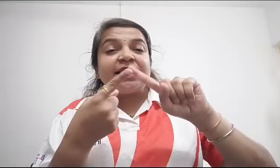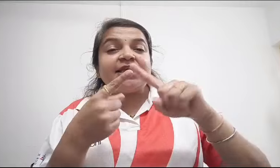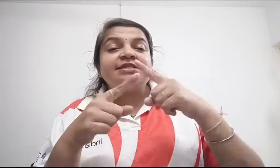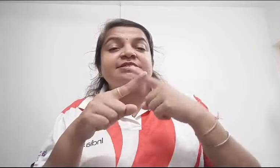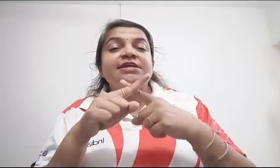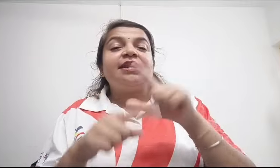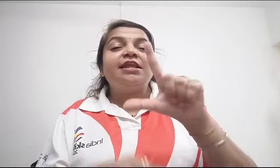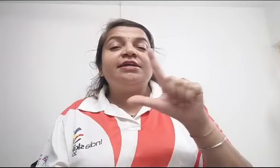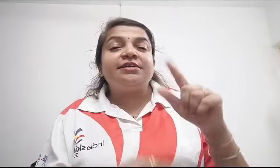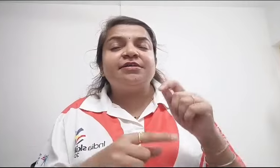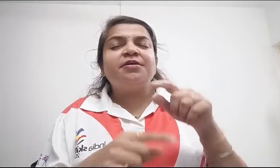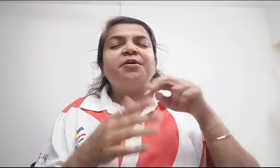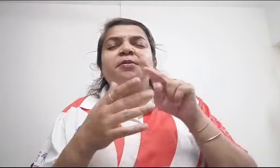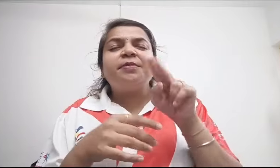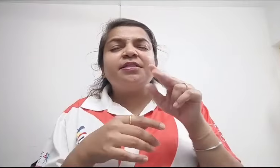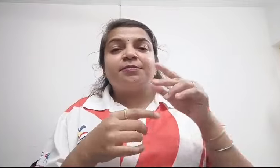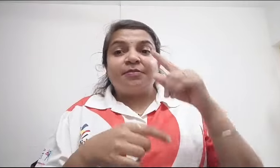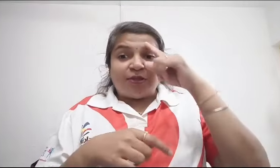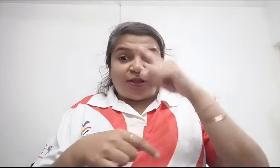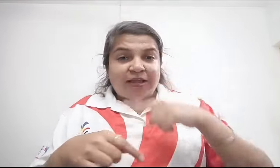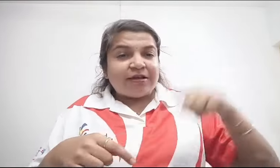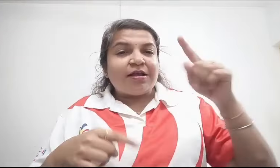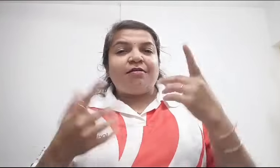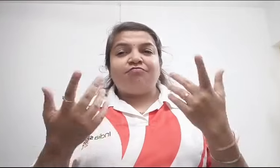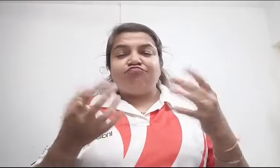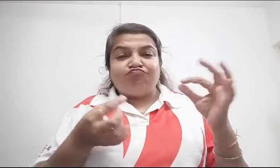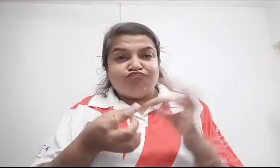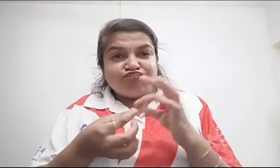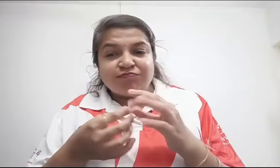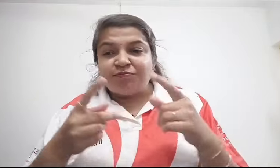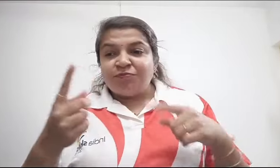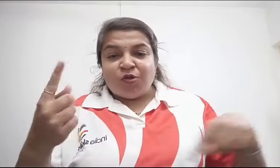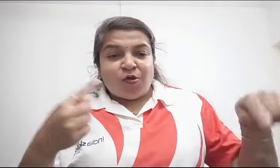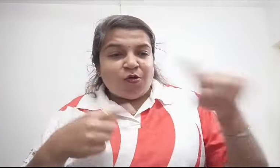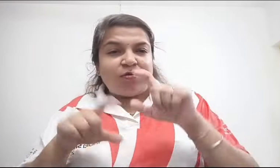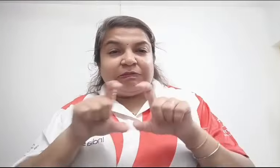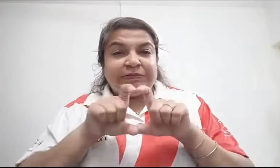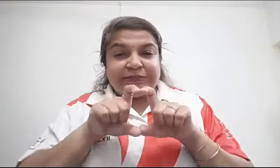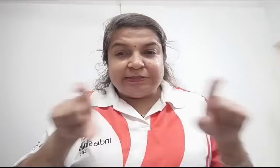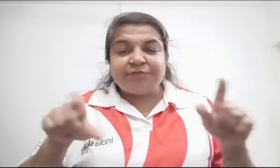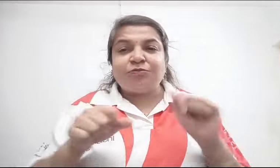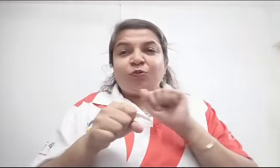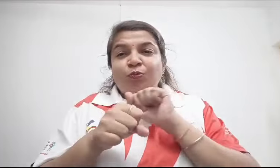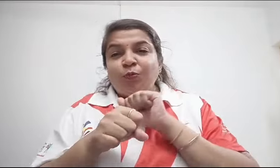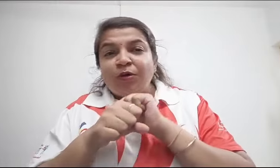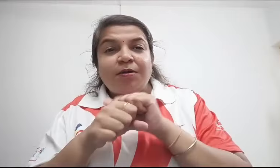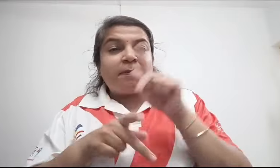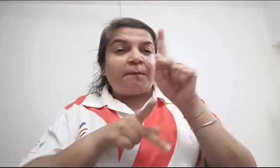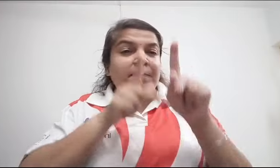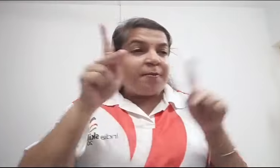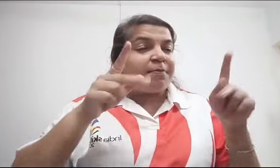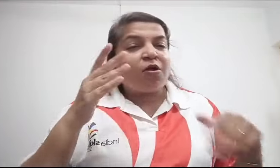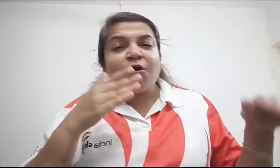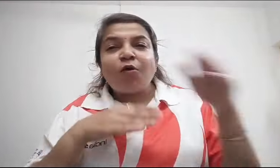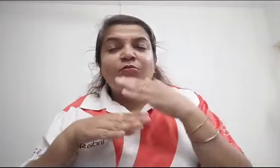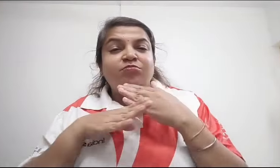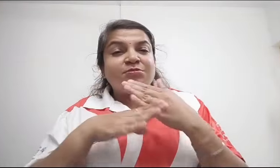लिए मैं चुन गई. लेकिन मेरा first number खाली 2% से चला गया. लेकिन मुझे